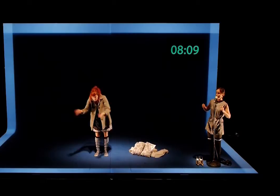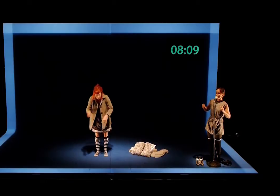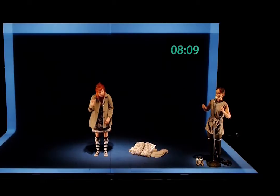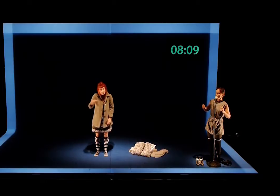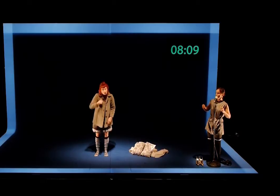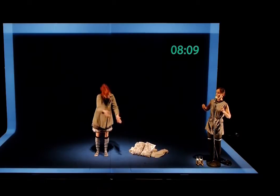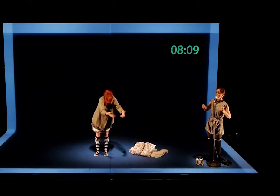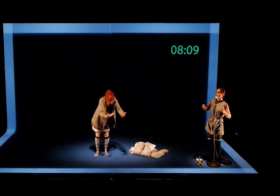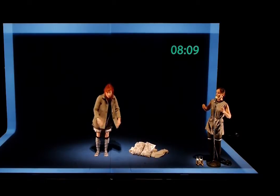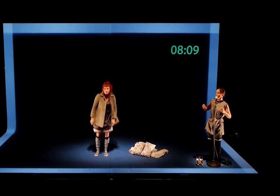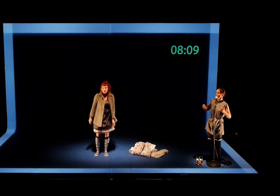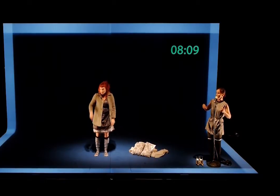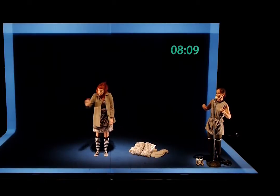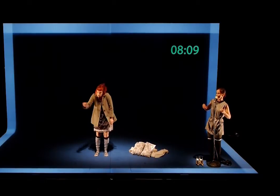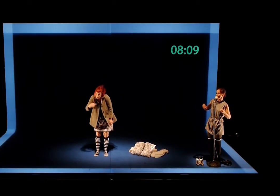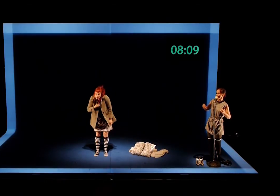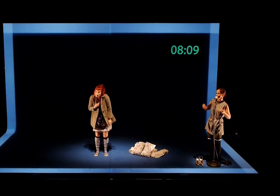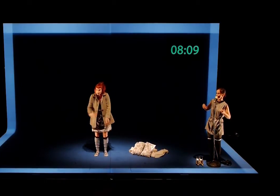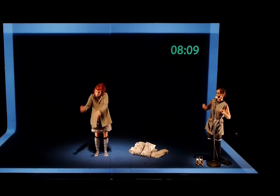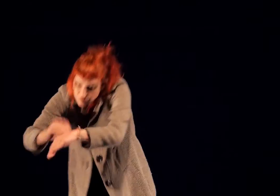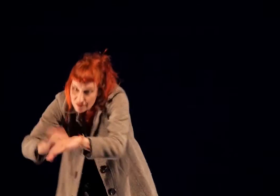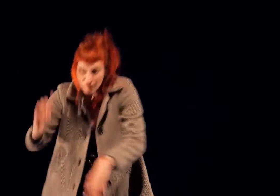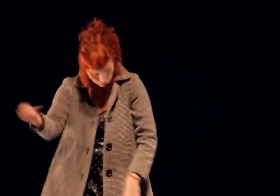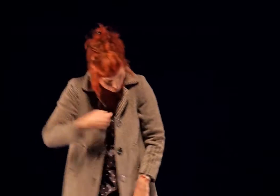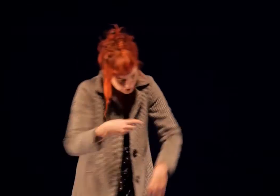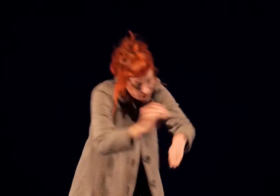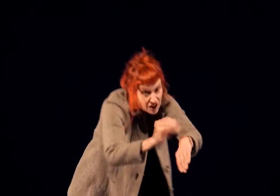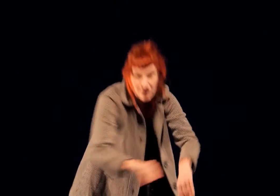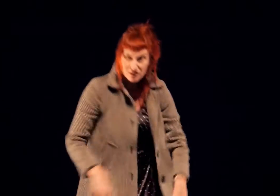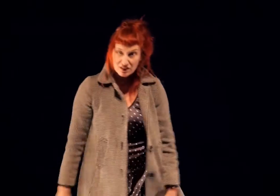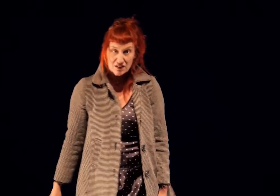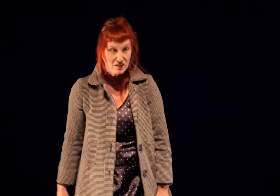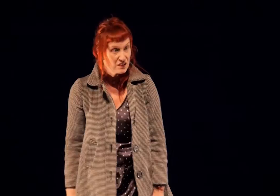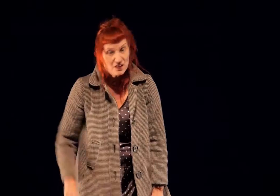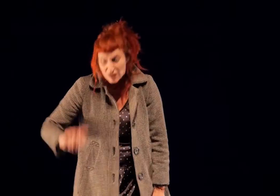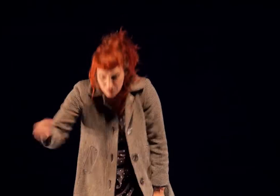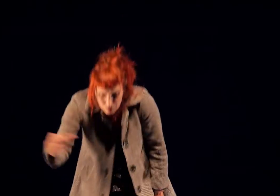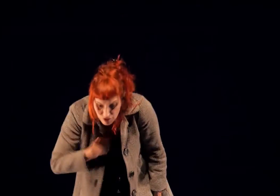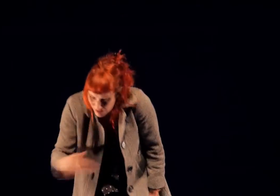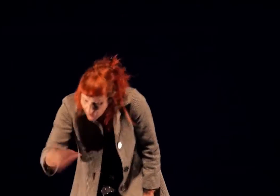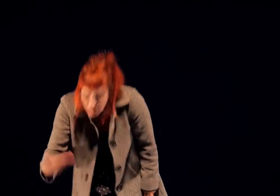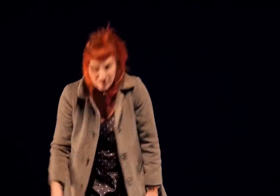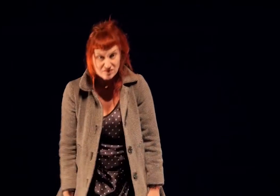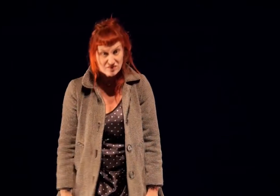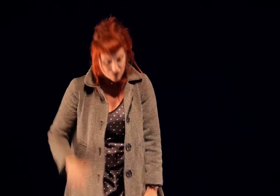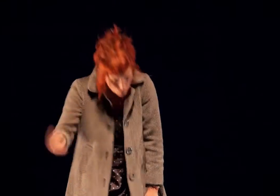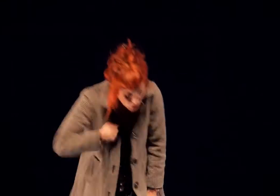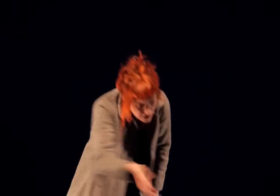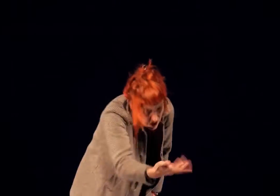faut moi le réveiller, le réveiller. Il faut moi le